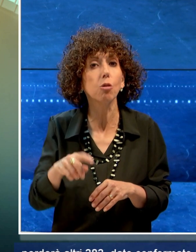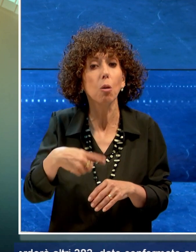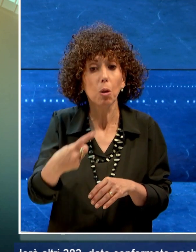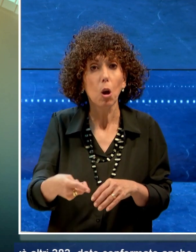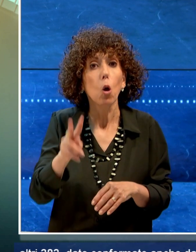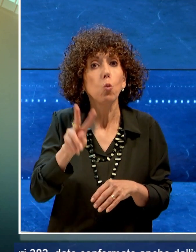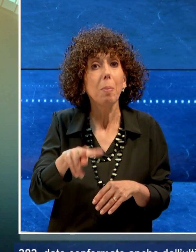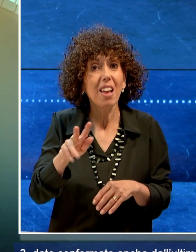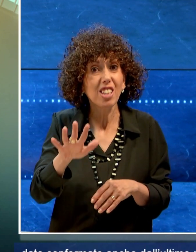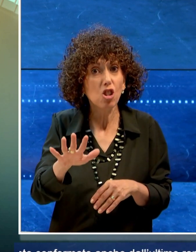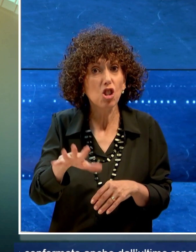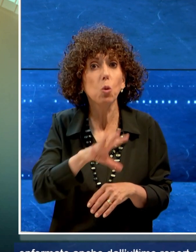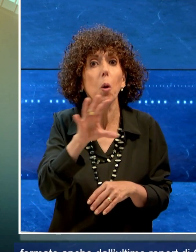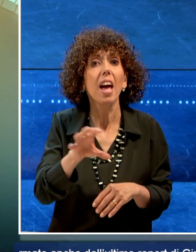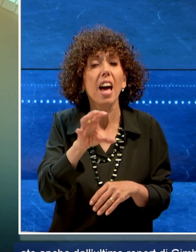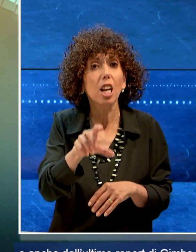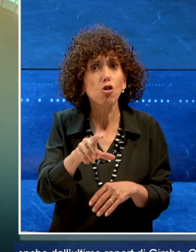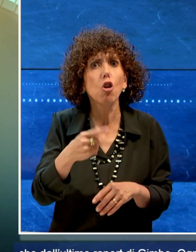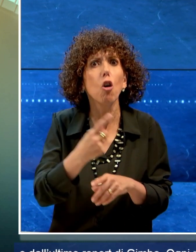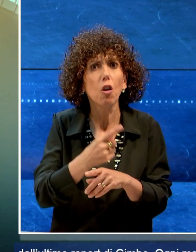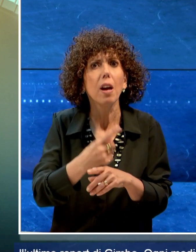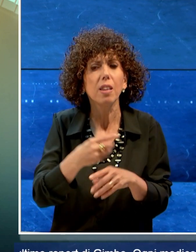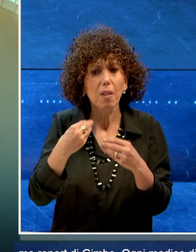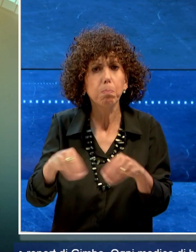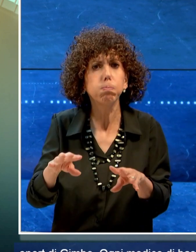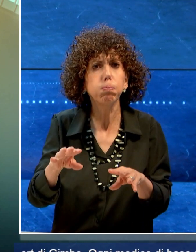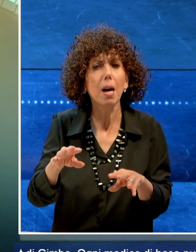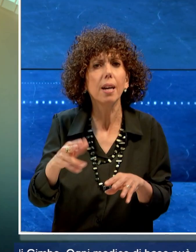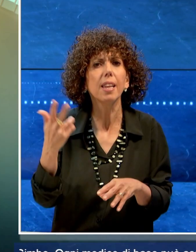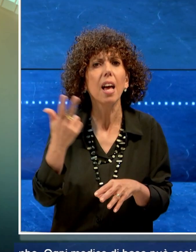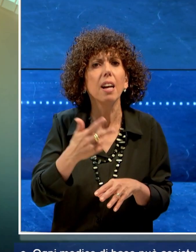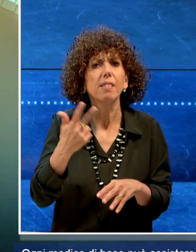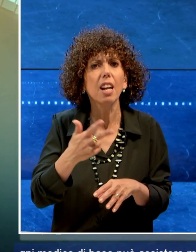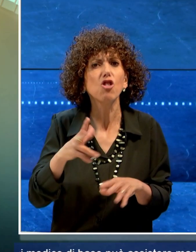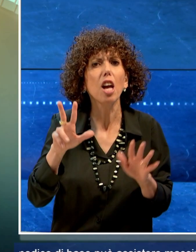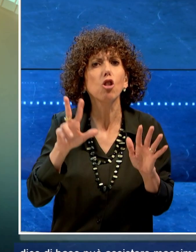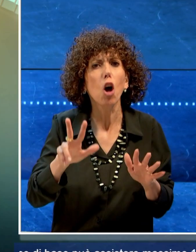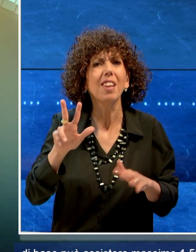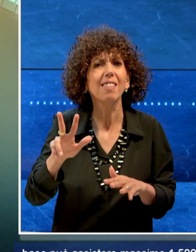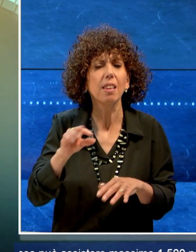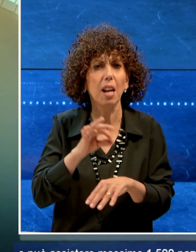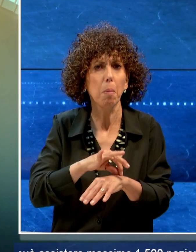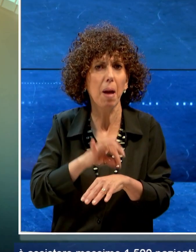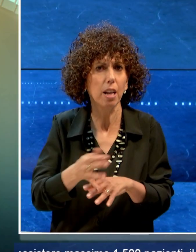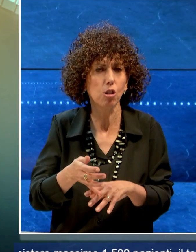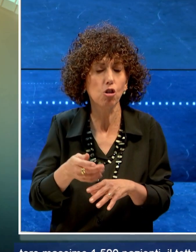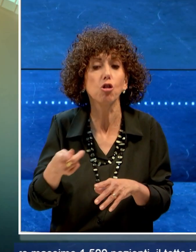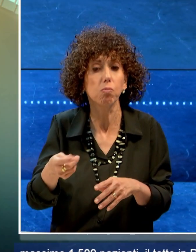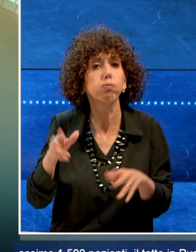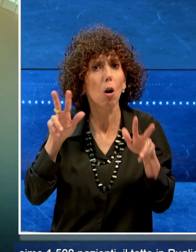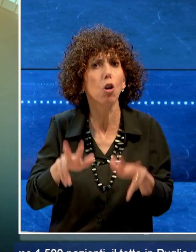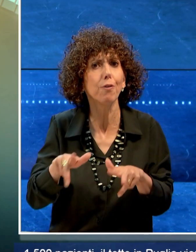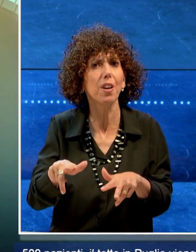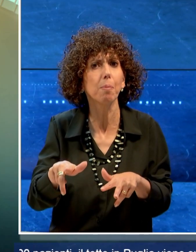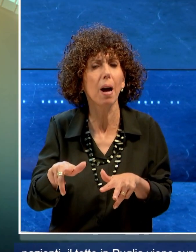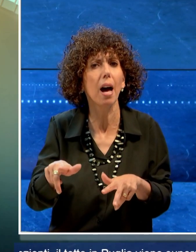2025 la regione ne perderà altri 383, dato confermato